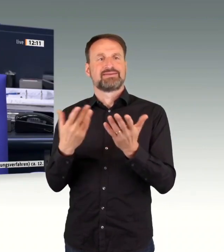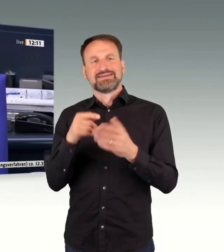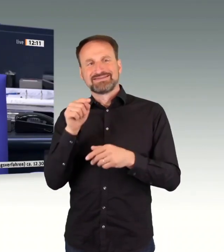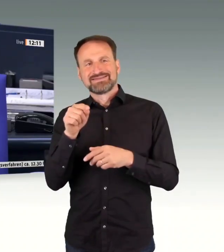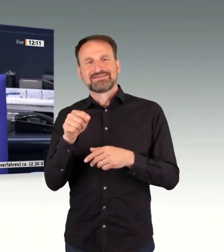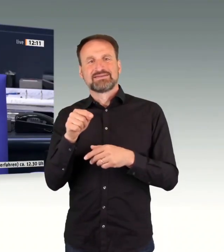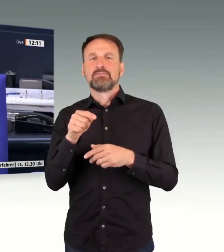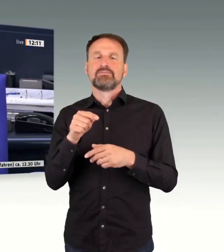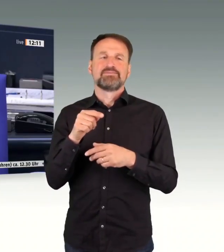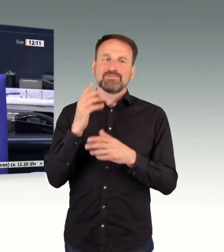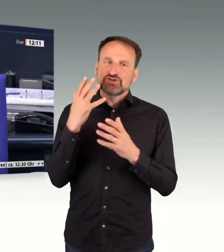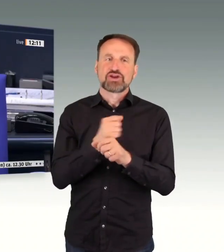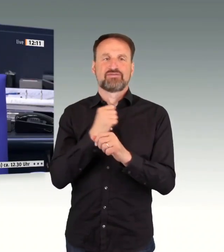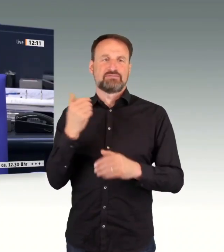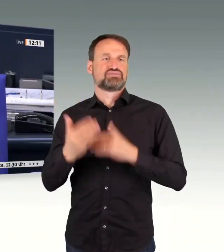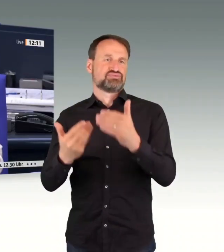gerne.